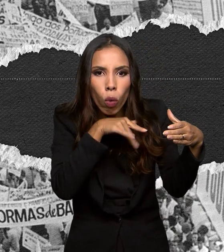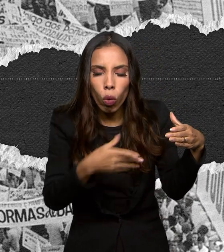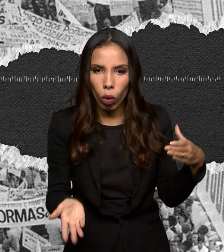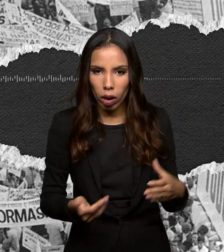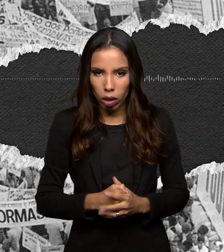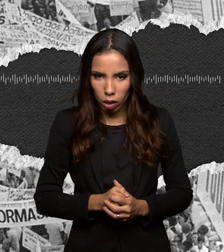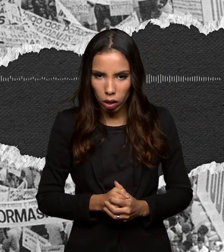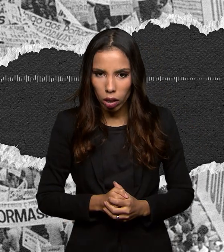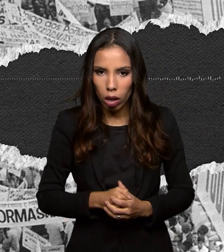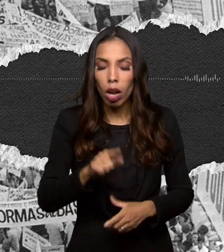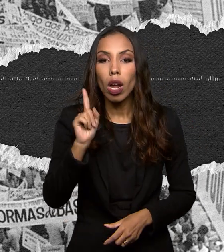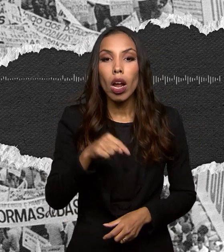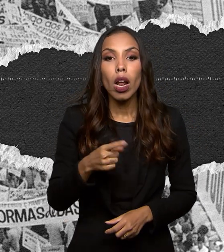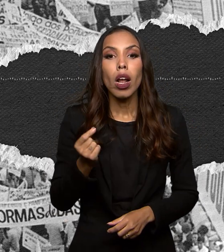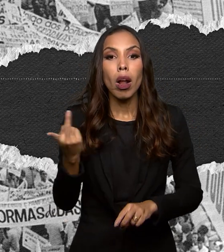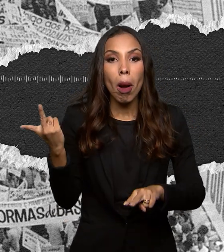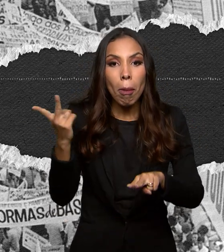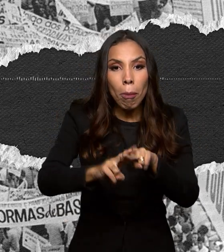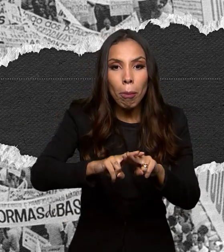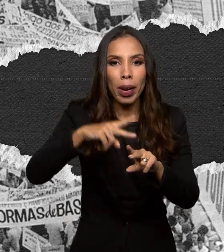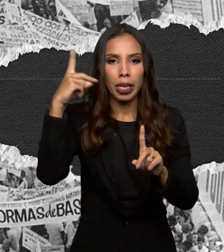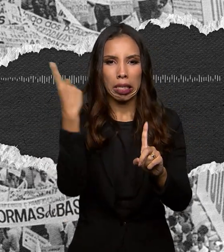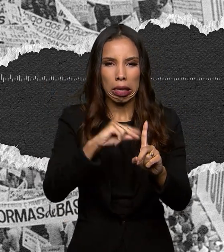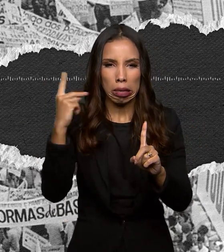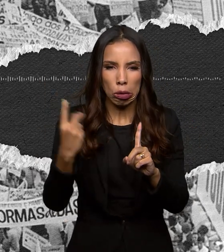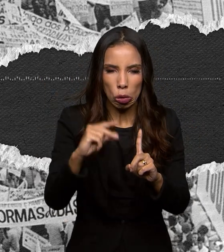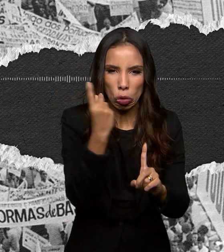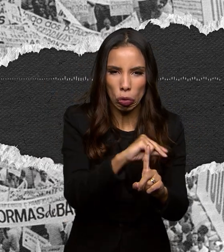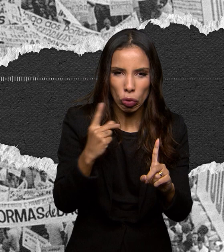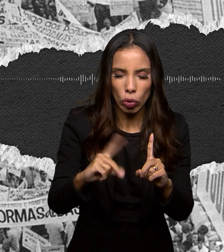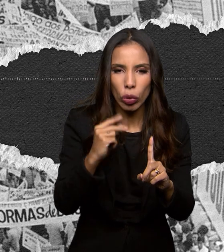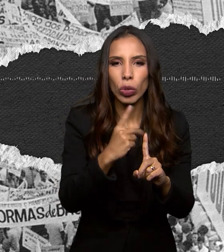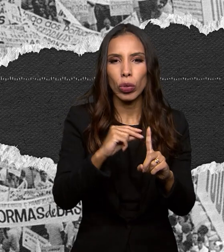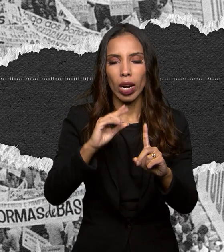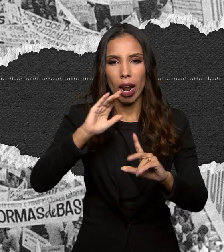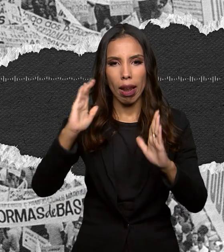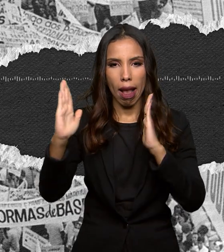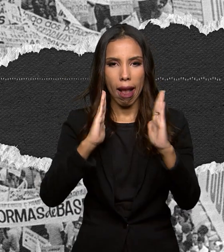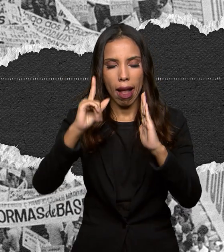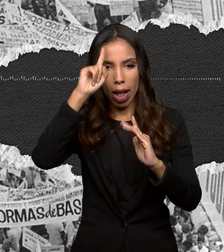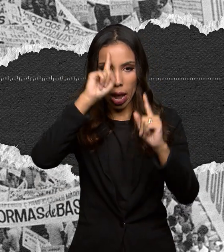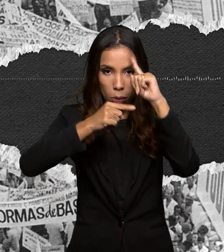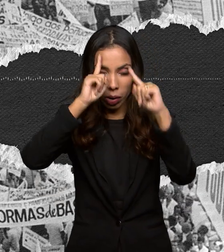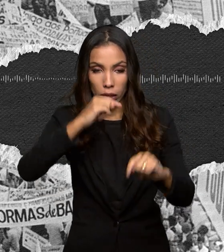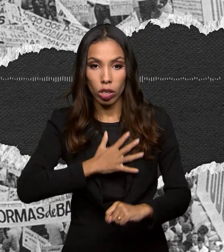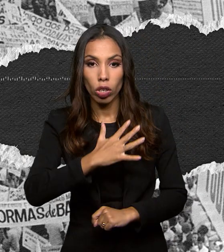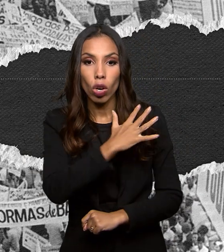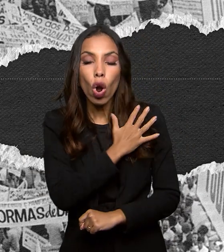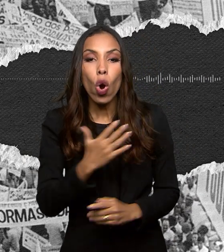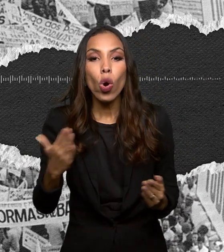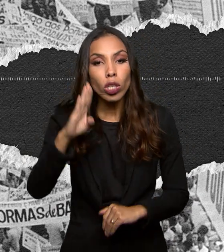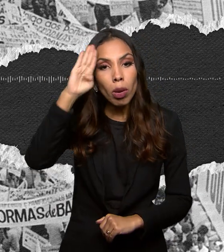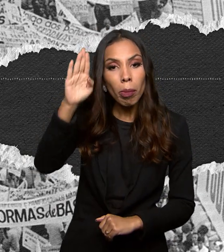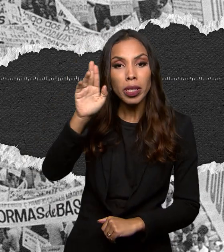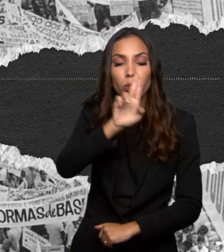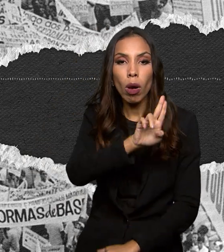foi presa e torturada na ditadura. Hoje ela é um dos principais nomes do jornalismo científico no Brasil mas lá nos idos de